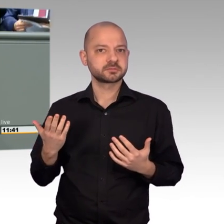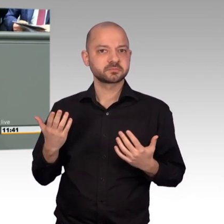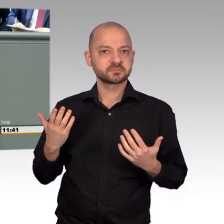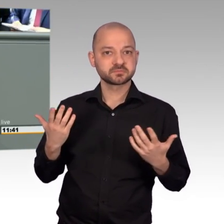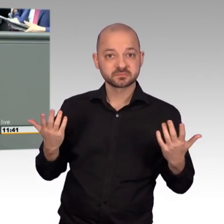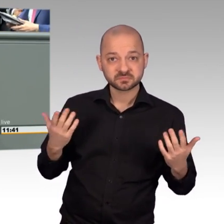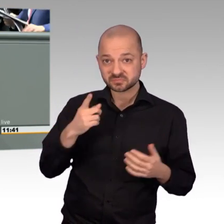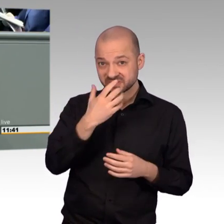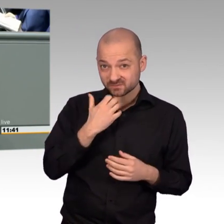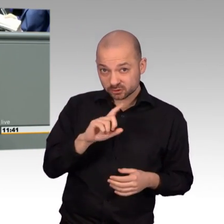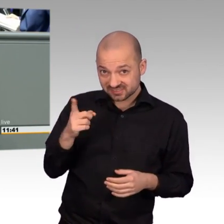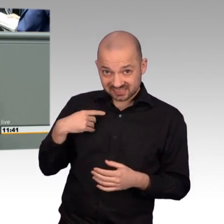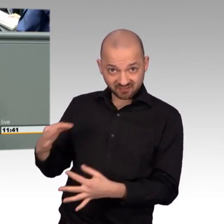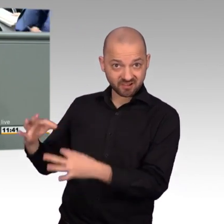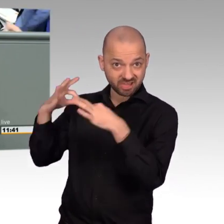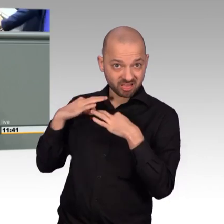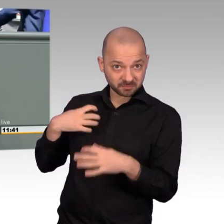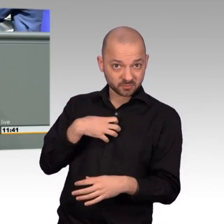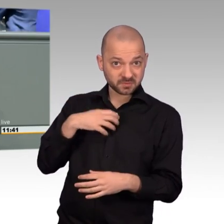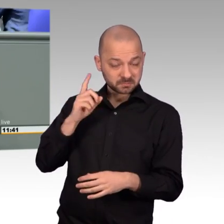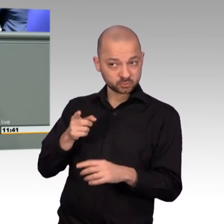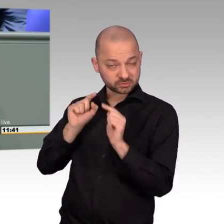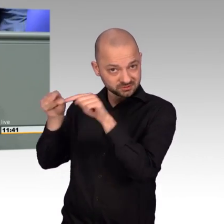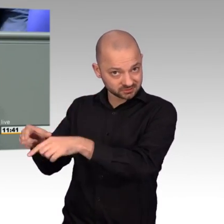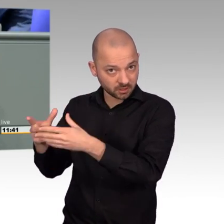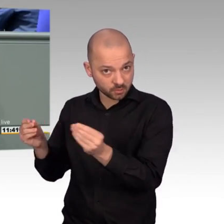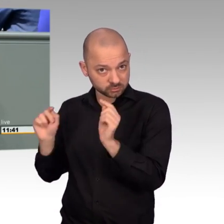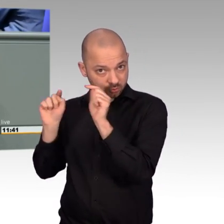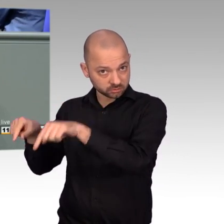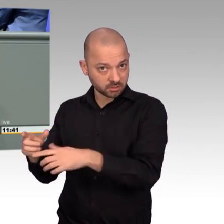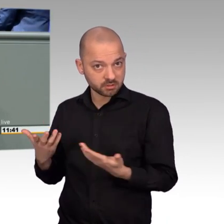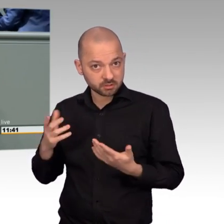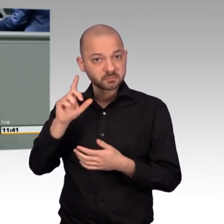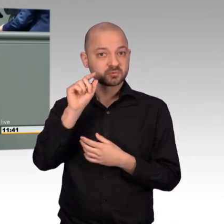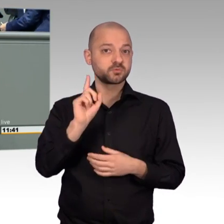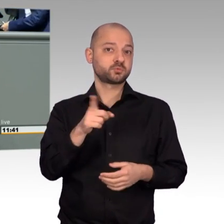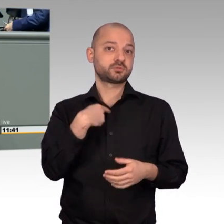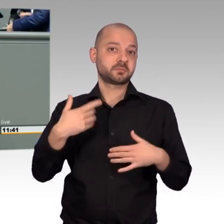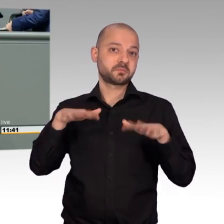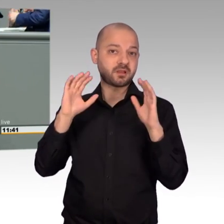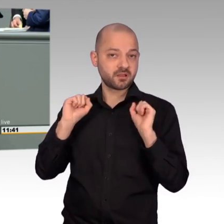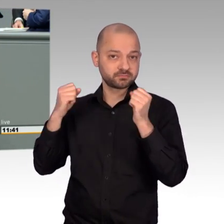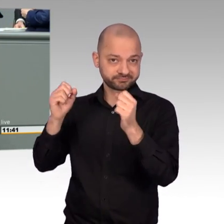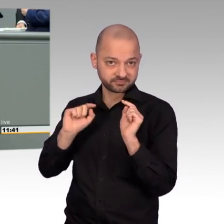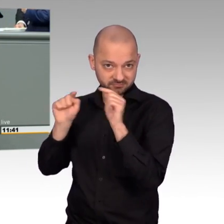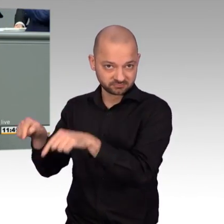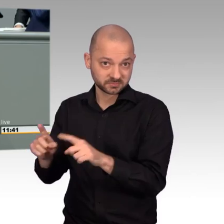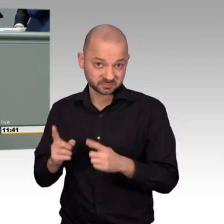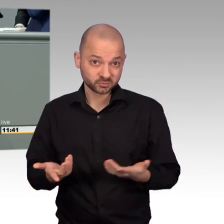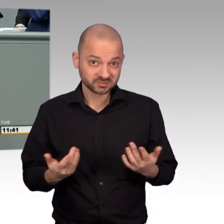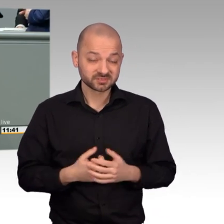Wenn wir wollen, dass diese Probleme nicht zu uns kommen, sondern vor Ort gelöst werden, dann müssen wir als Europäer uns mehr in